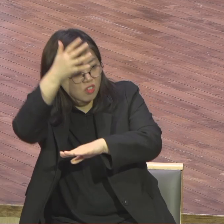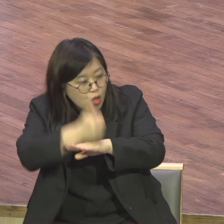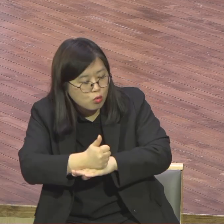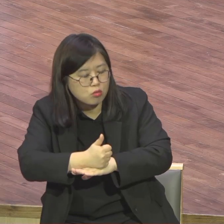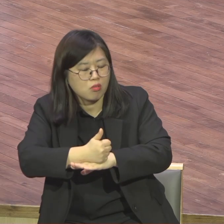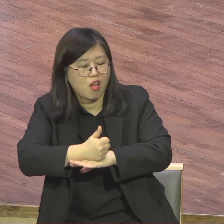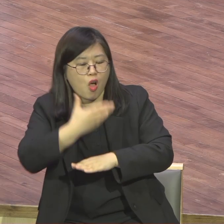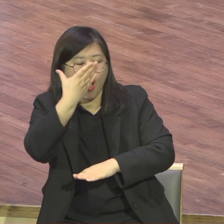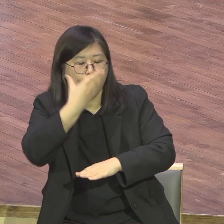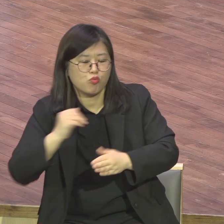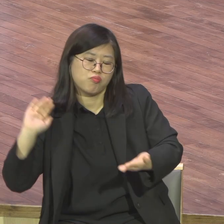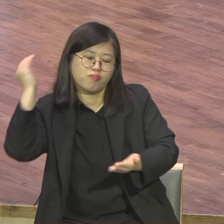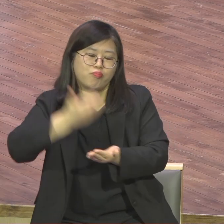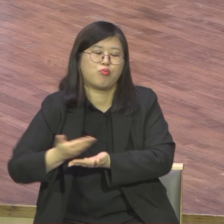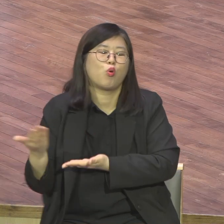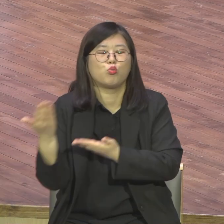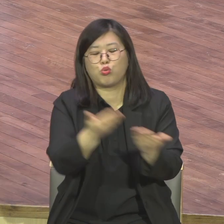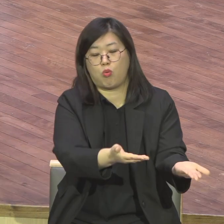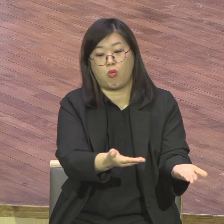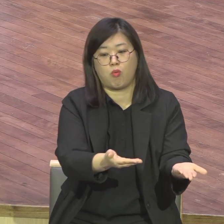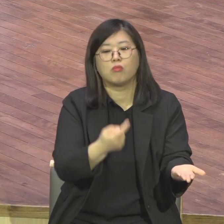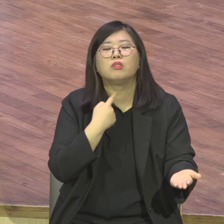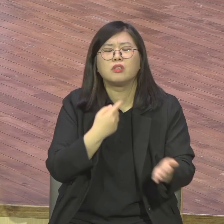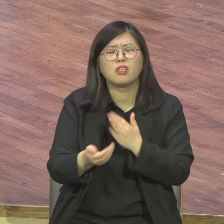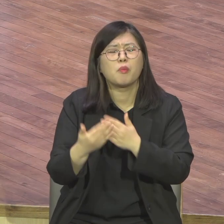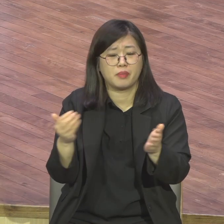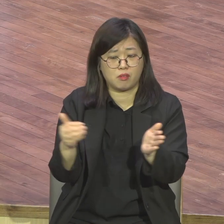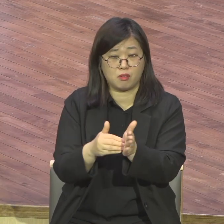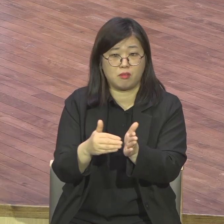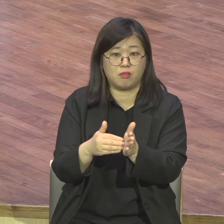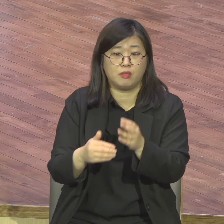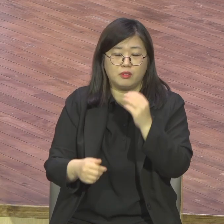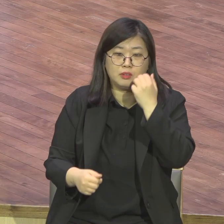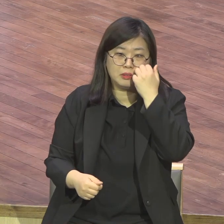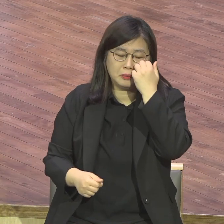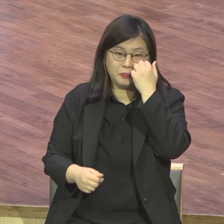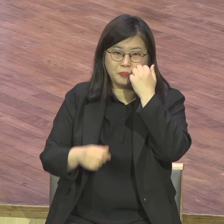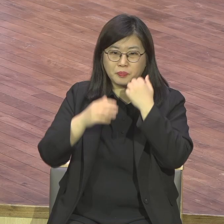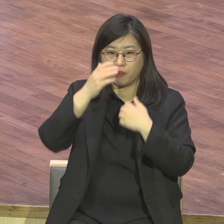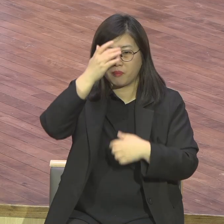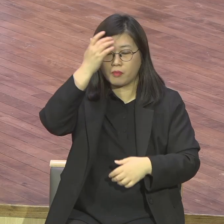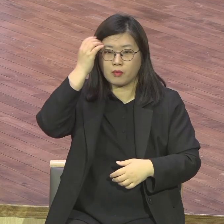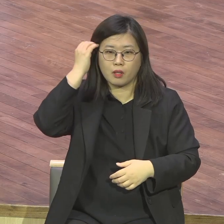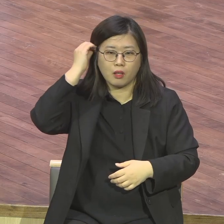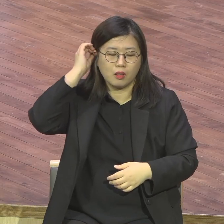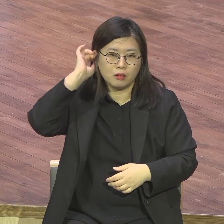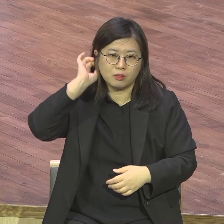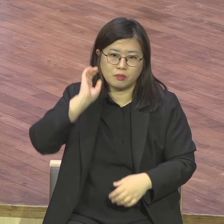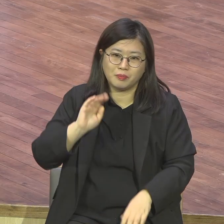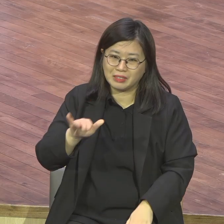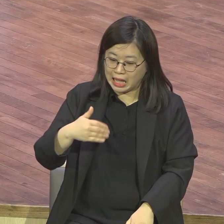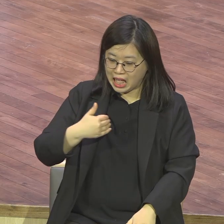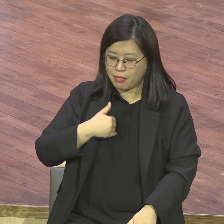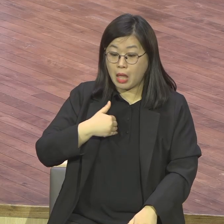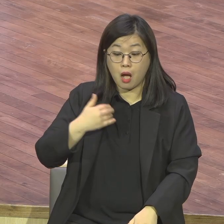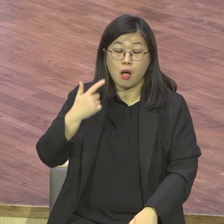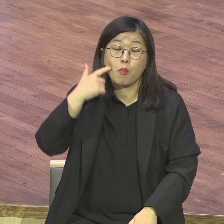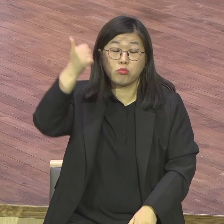목사님이 몰라서 그렇지 그럴 텐데 저 같은 목사 별로 없어요. 저같이